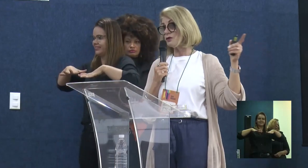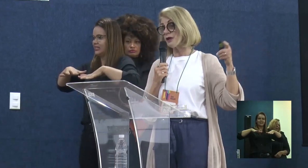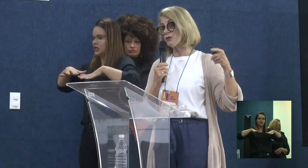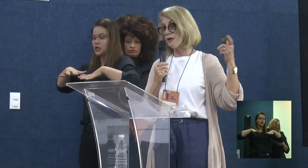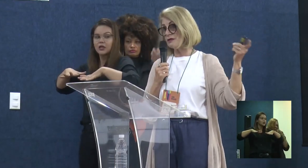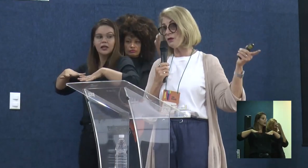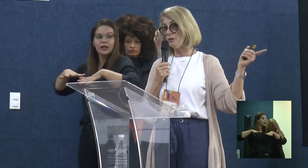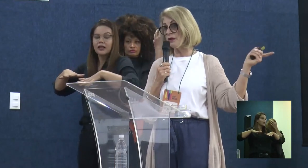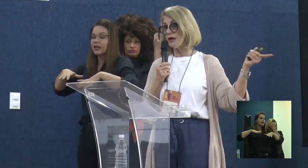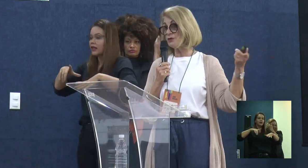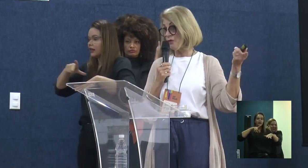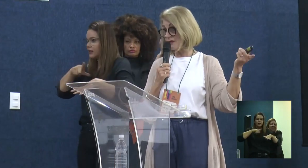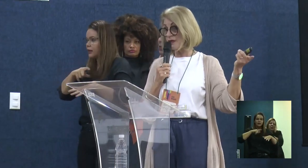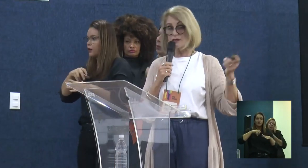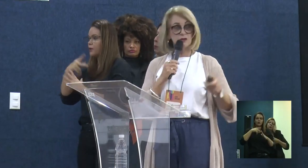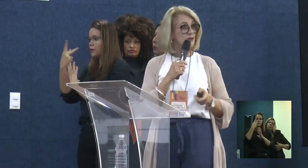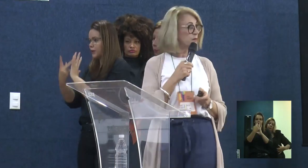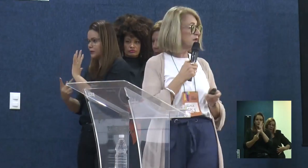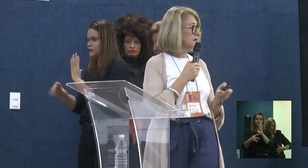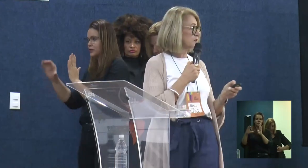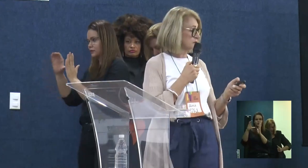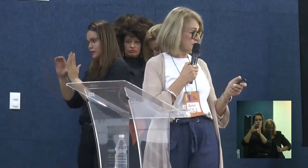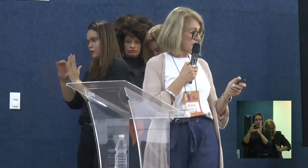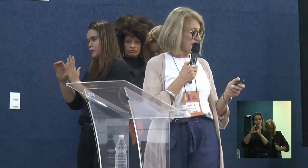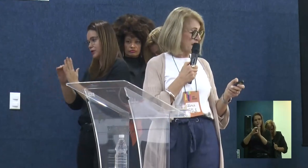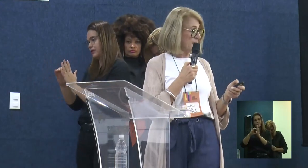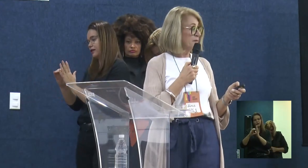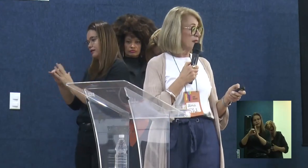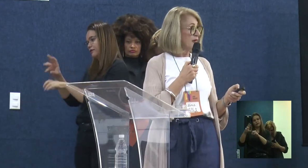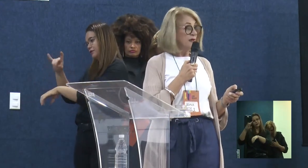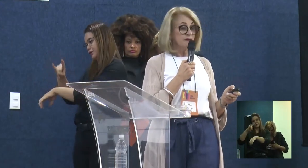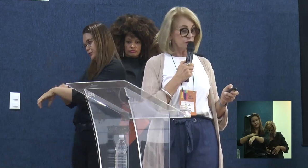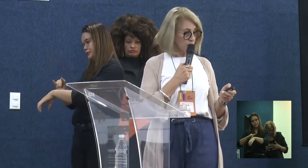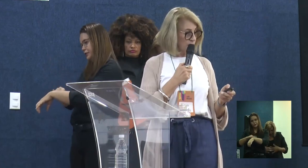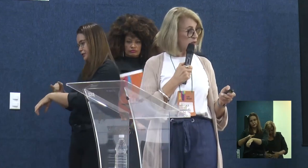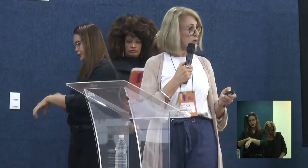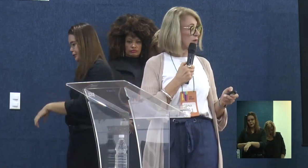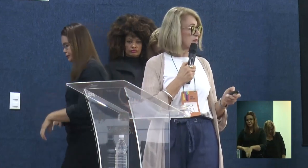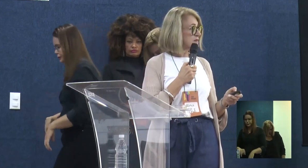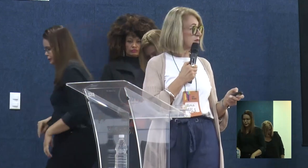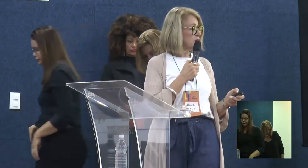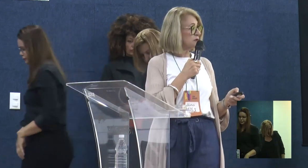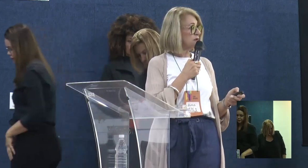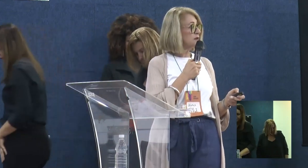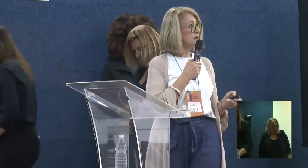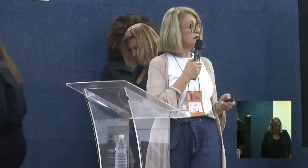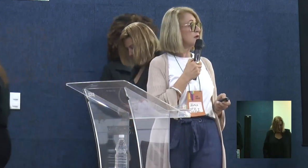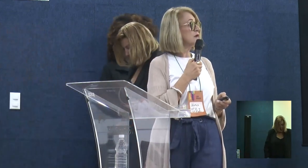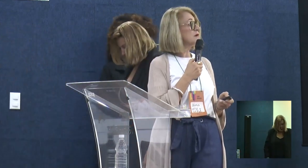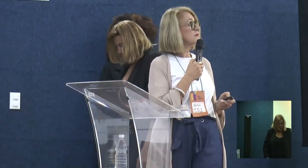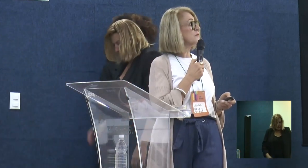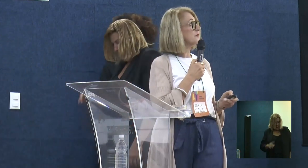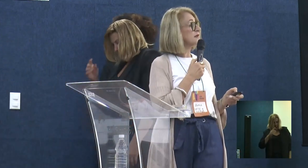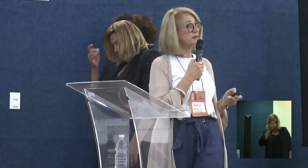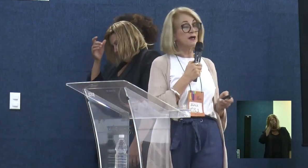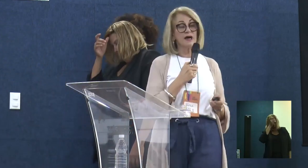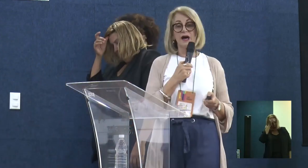estamos com um projeto com essa comunidade, com essa questão dos banheiros. Só queria chamar a atenção que